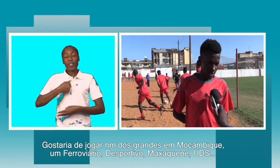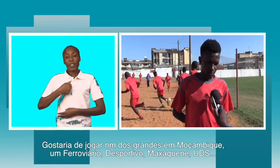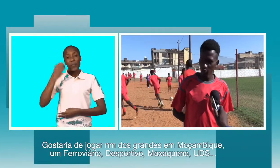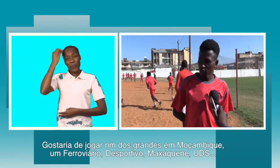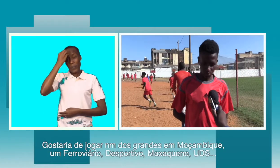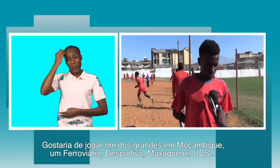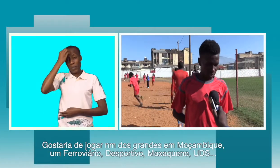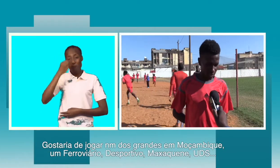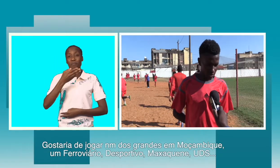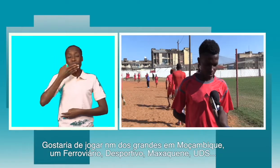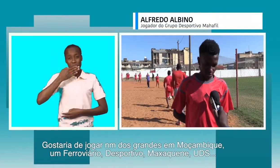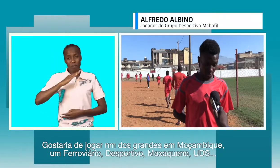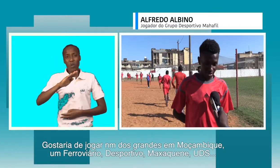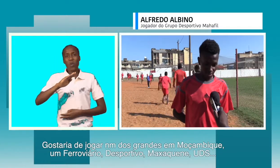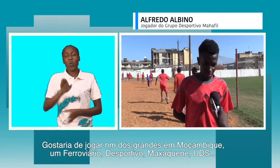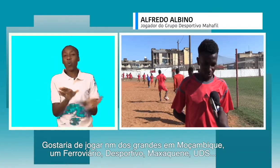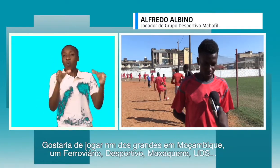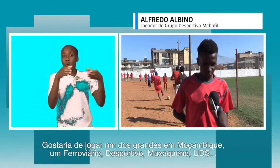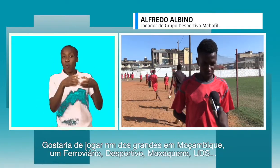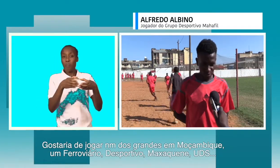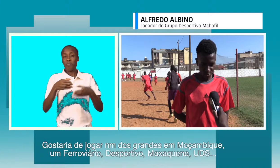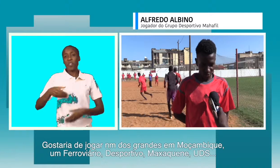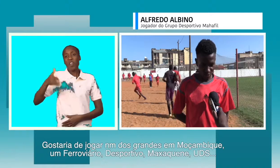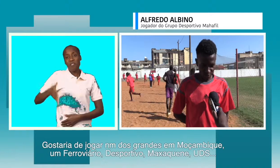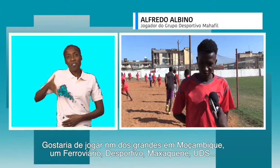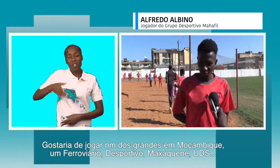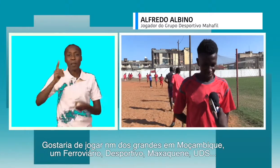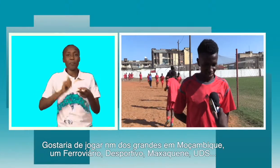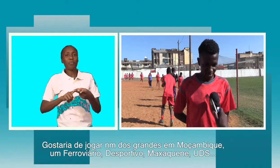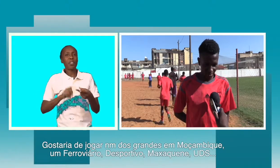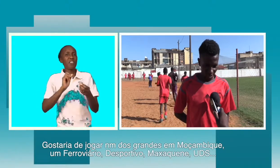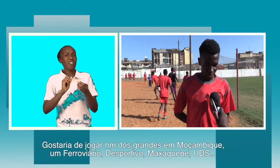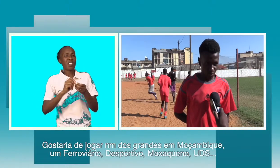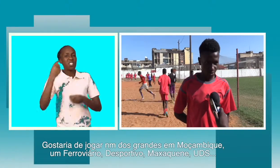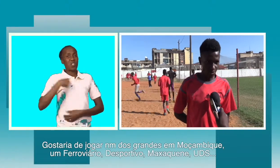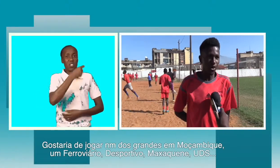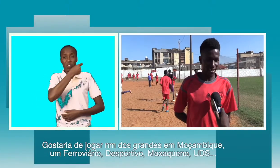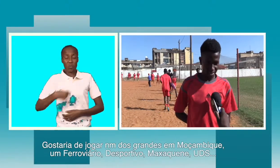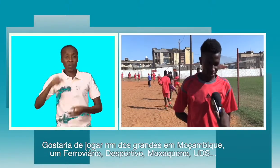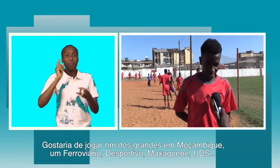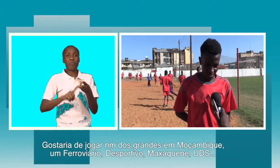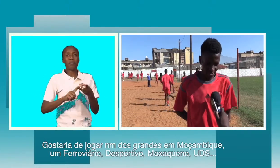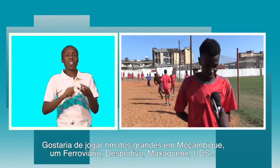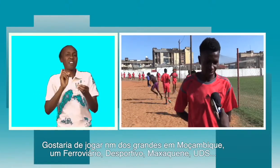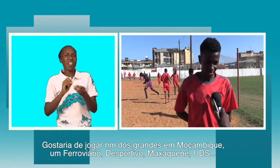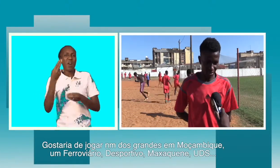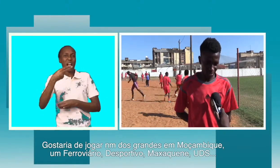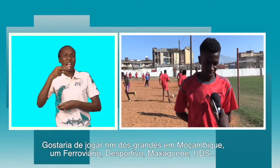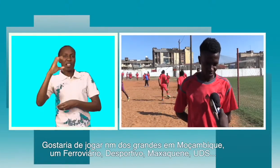jogar as melhores equipas nacionais. Claramente, um ferveiro, um esportivo, um machaghen, um HCB. É exatamente isso.